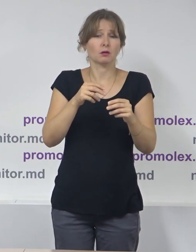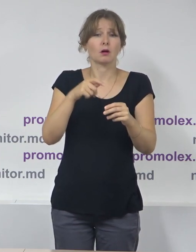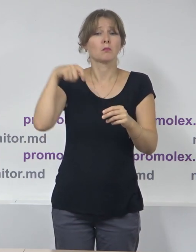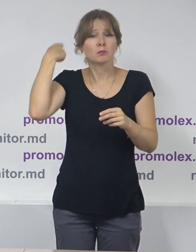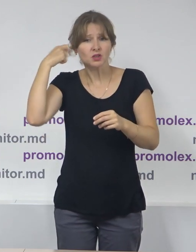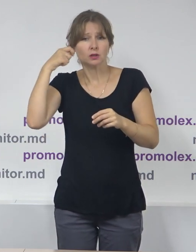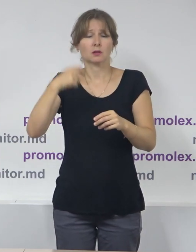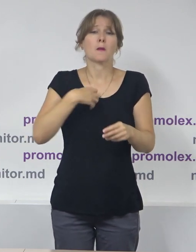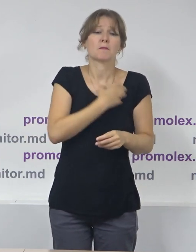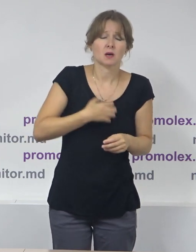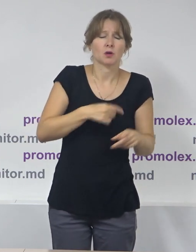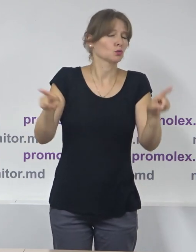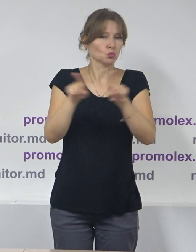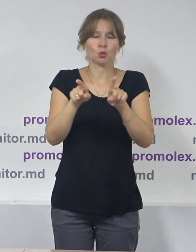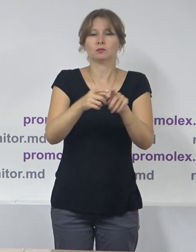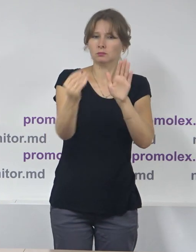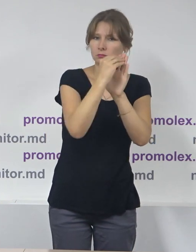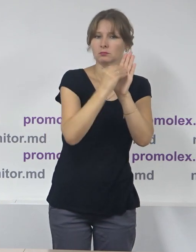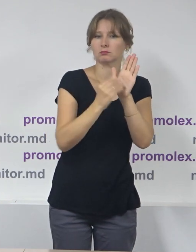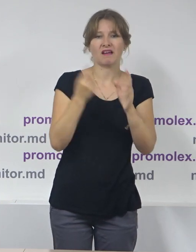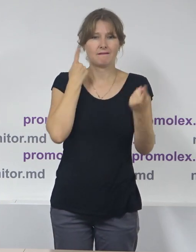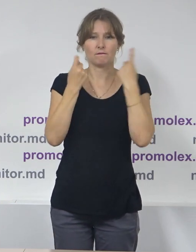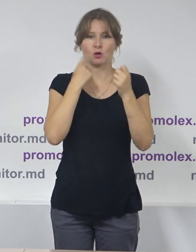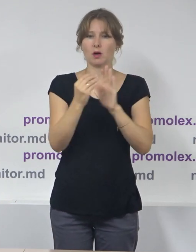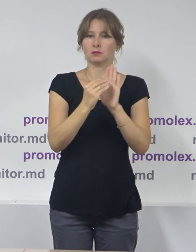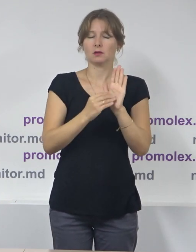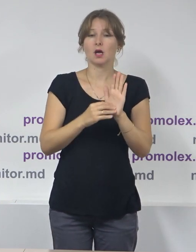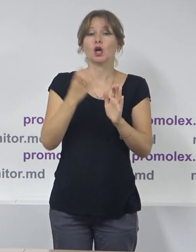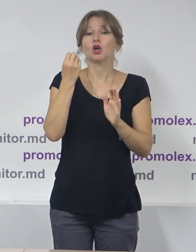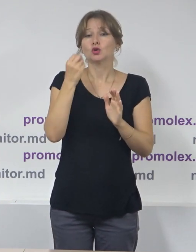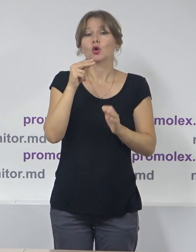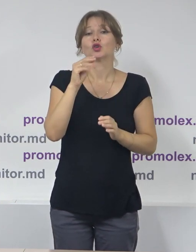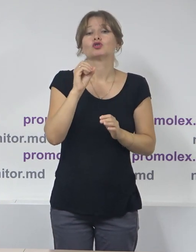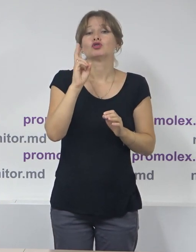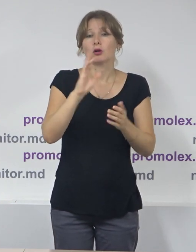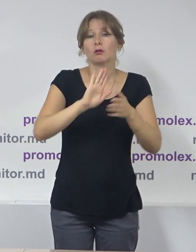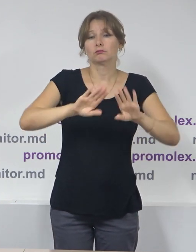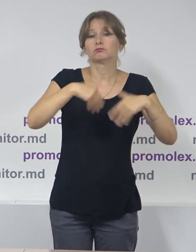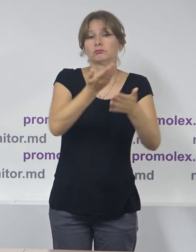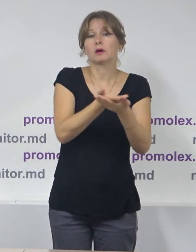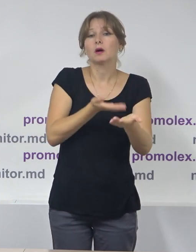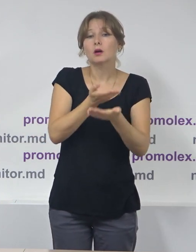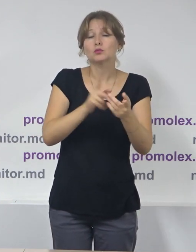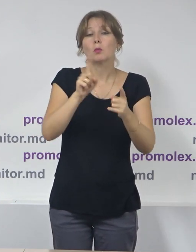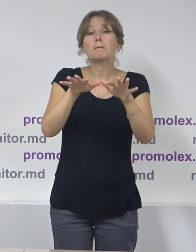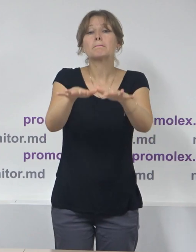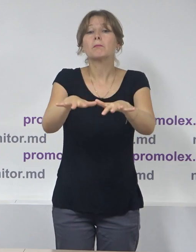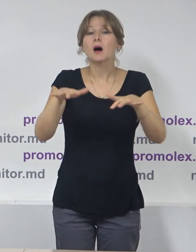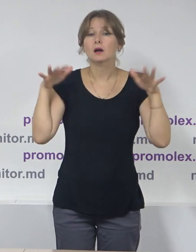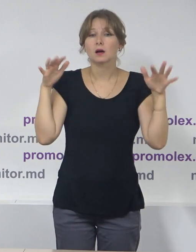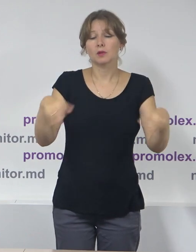pagina Comisiei Electorale. Și ultima recomandare către CEC, ca alternativ recomandări adresate Parlamentului cu privire la